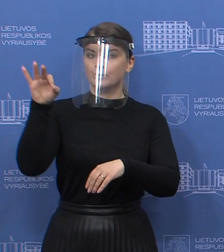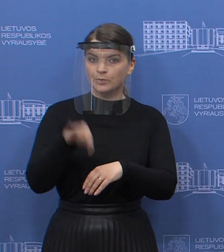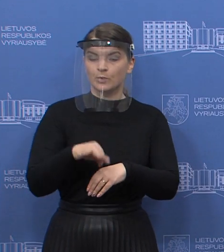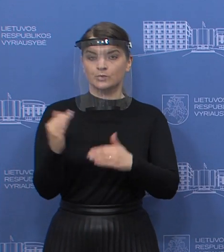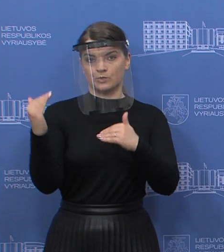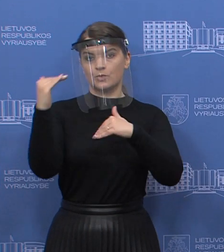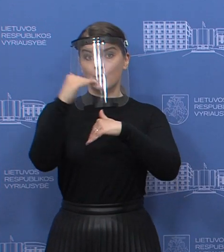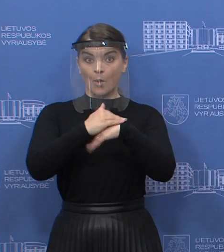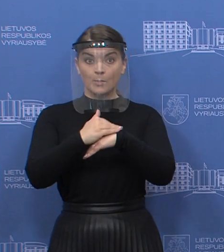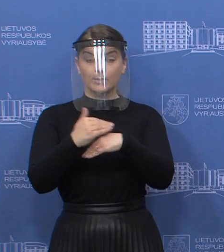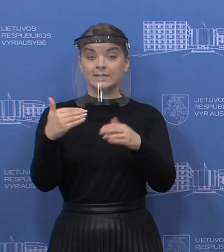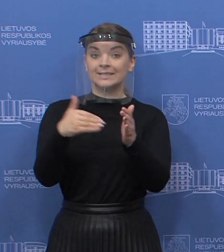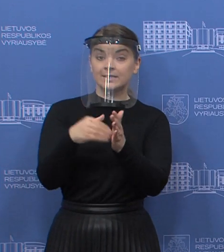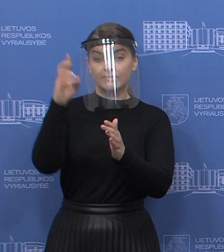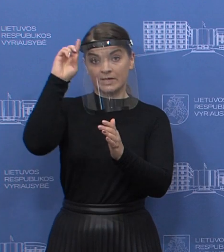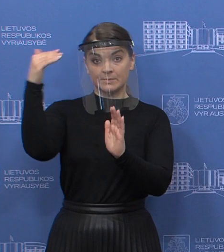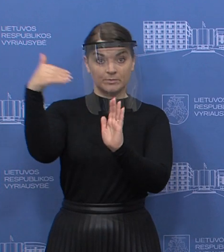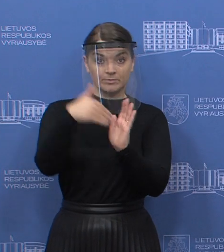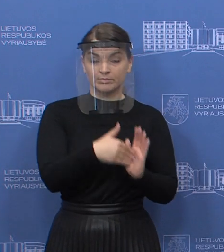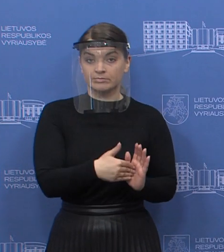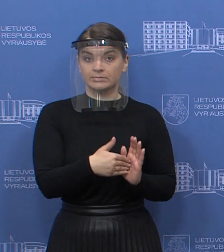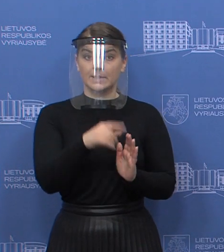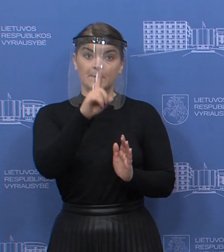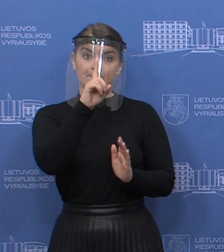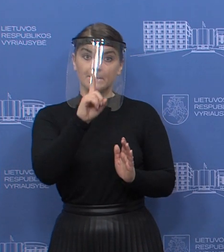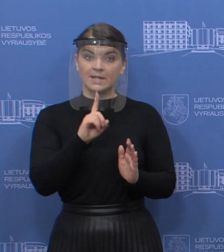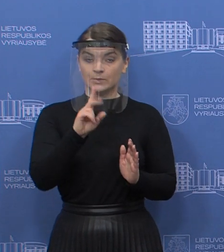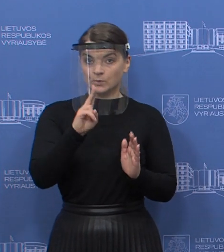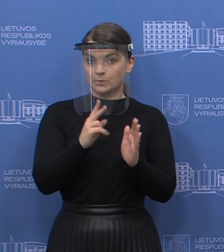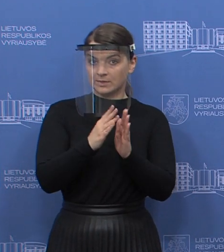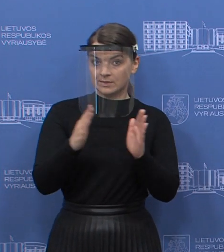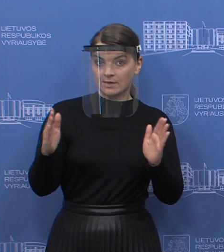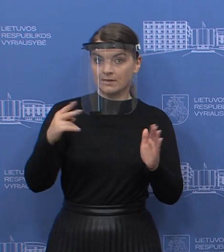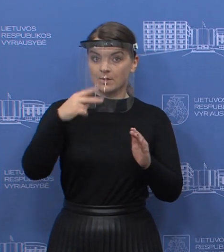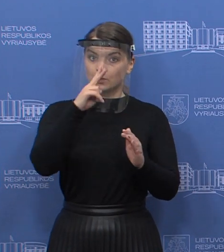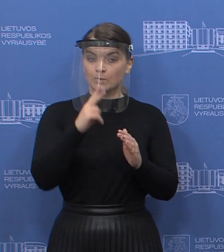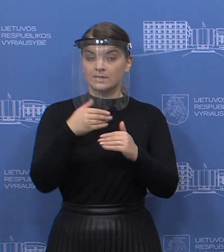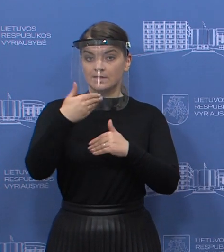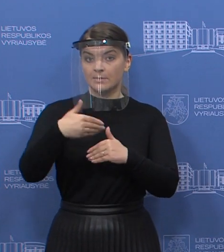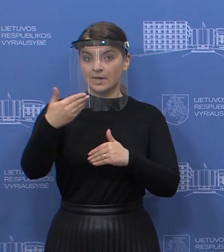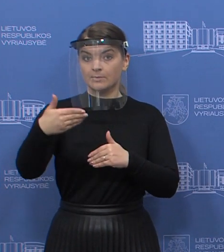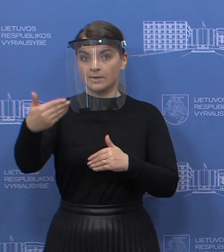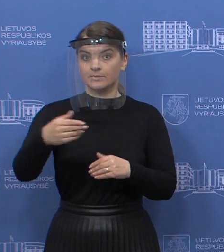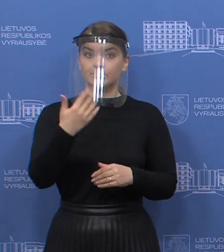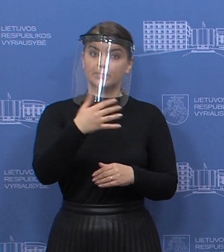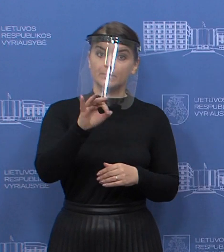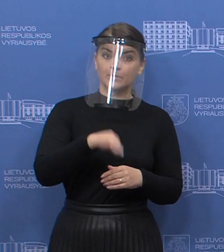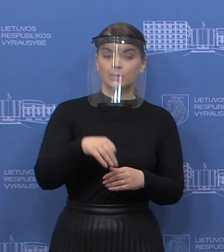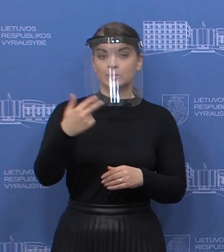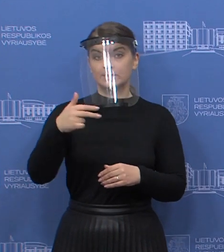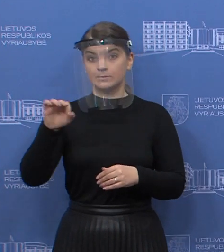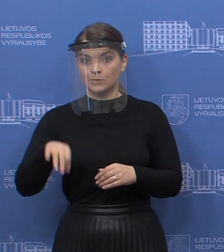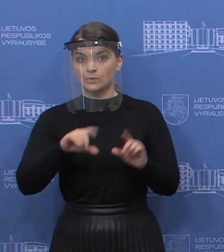kompensaciją, arba subsidiją tiksliau, jeigu mėnesių laikotarpį, po to dar kas du mėnesiai mažėjo iki 50 ir iki 300